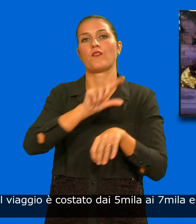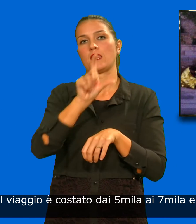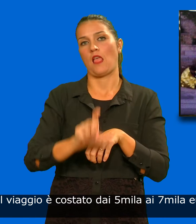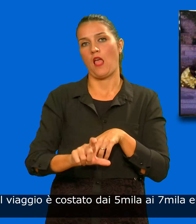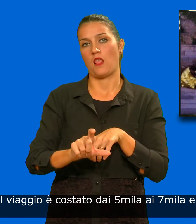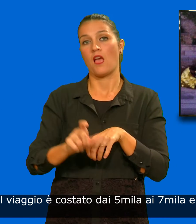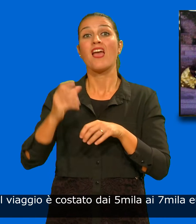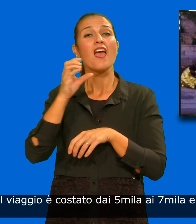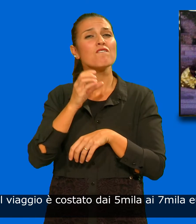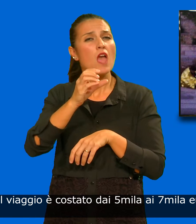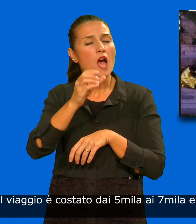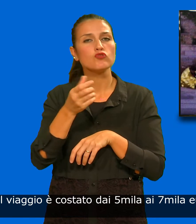dai 5.000 ai 7.000 euro.